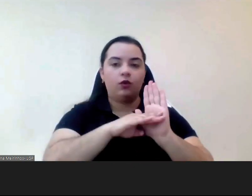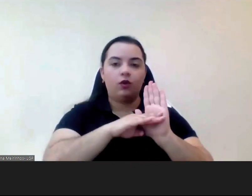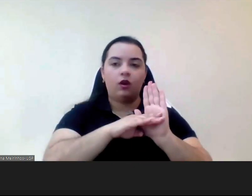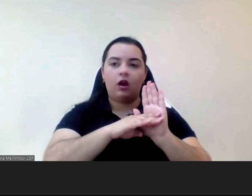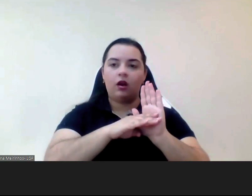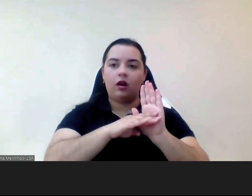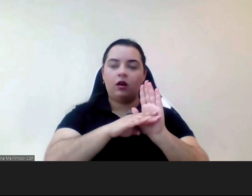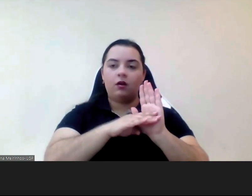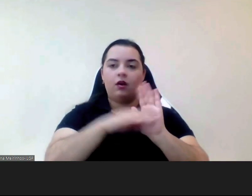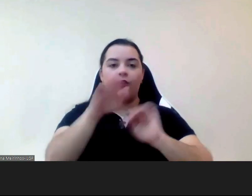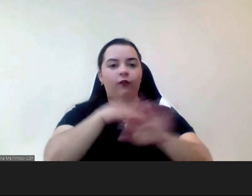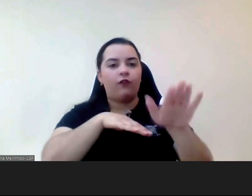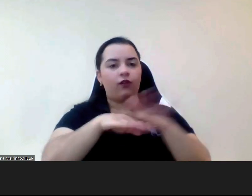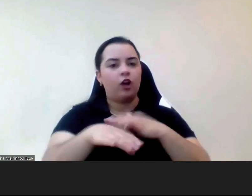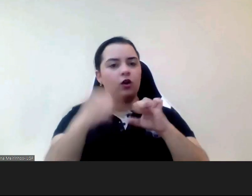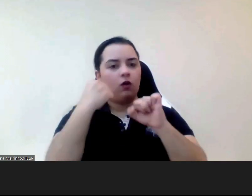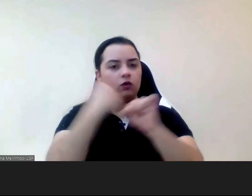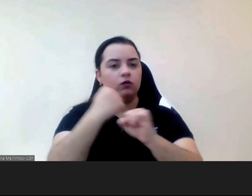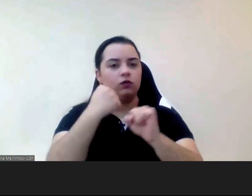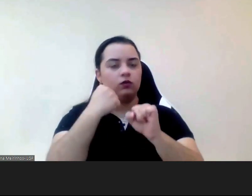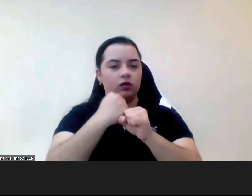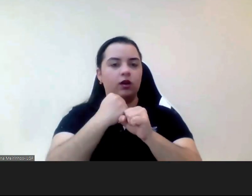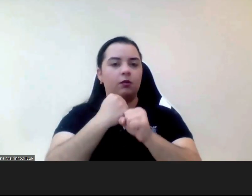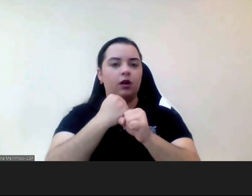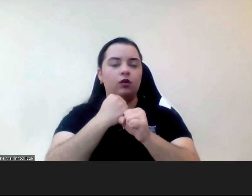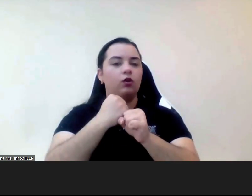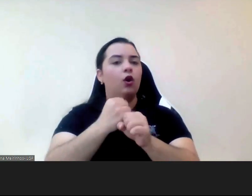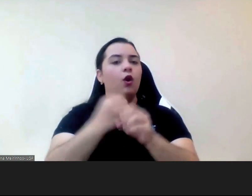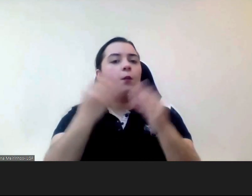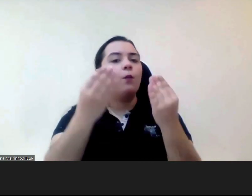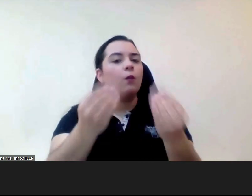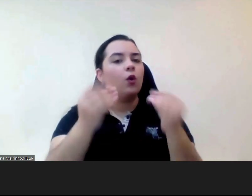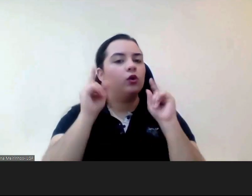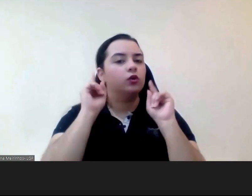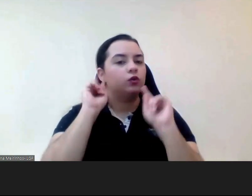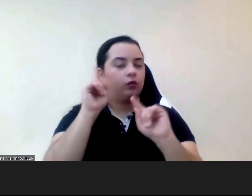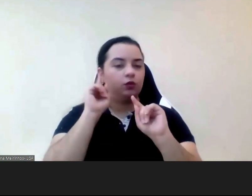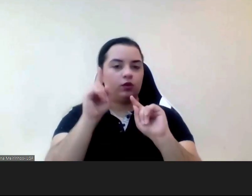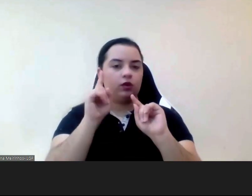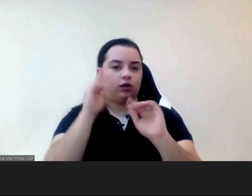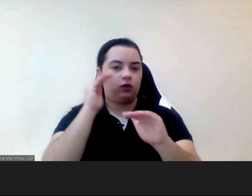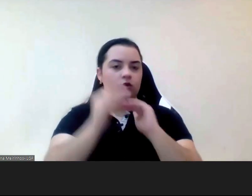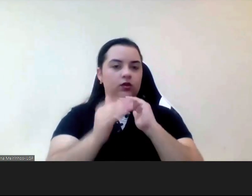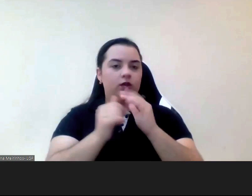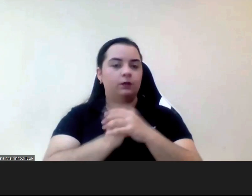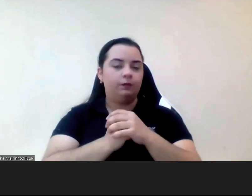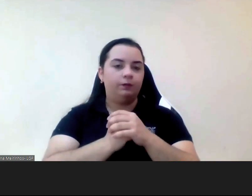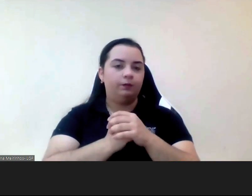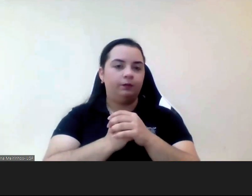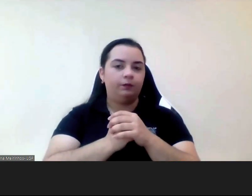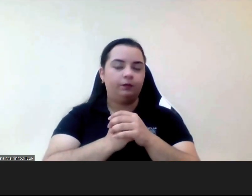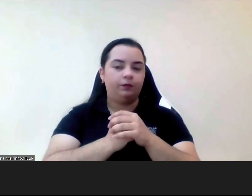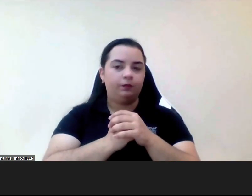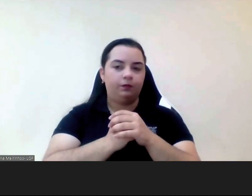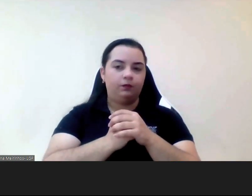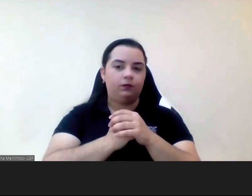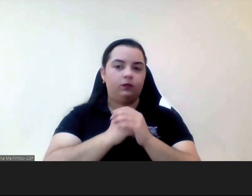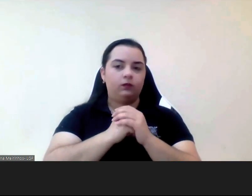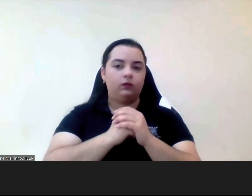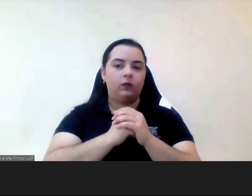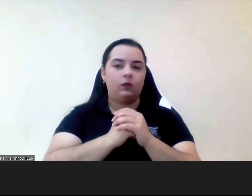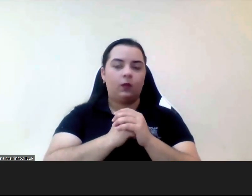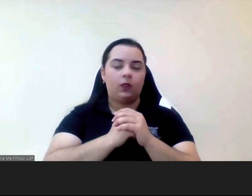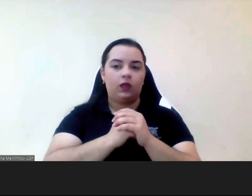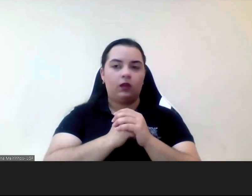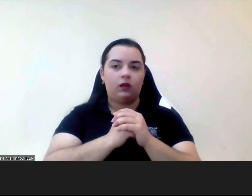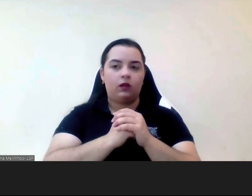era absolutamente essencial que acontecesse nós vemos que os institutos com